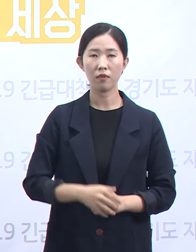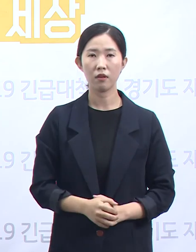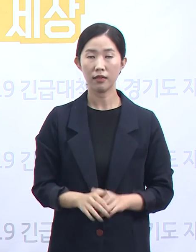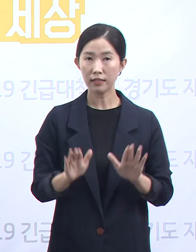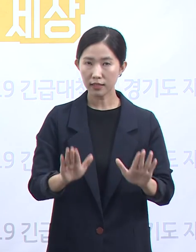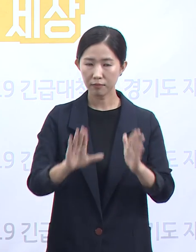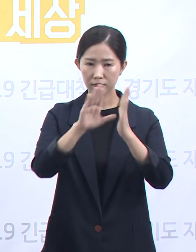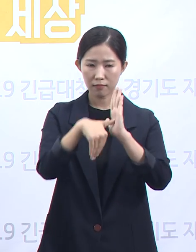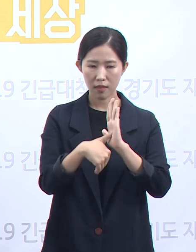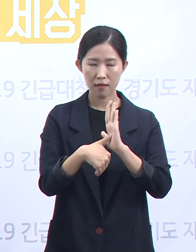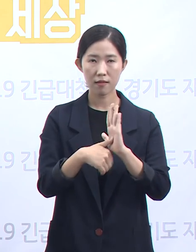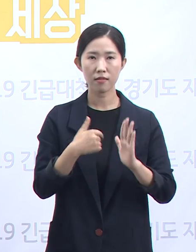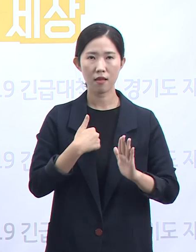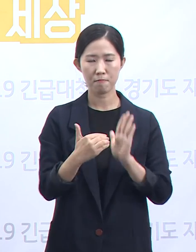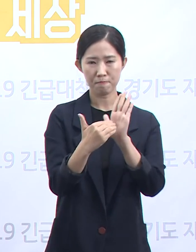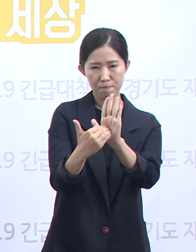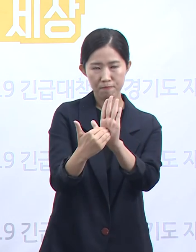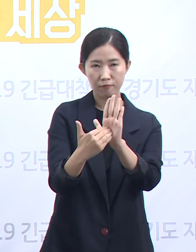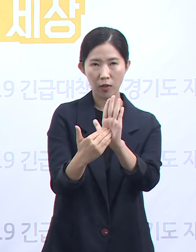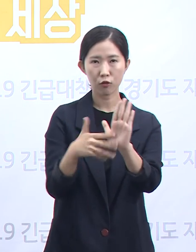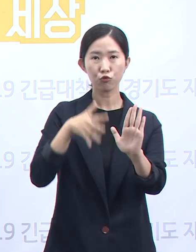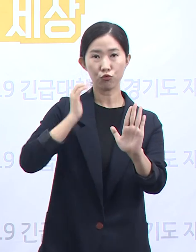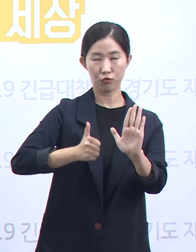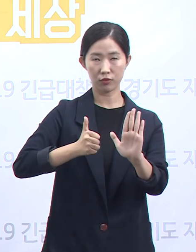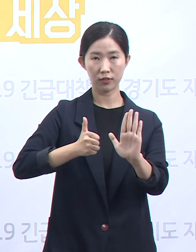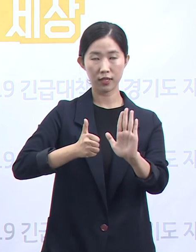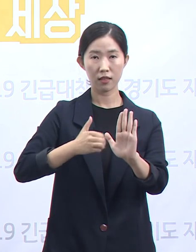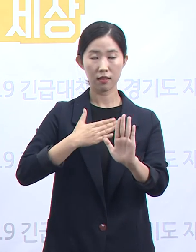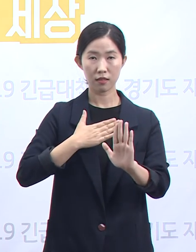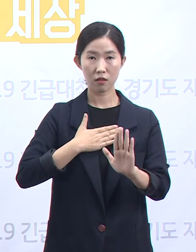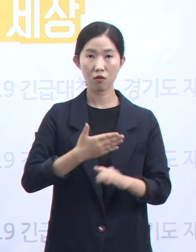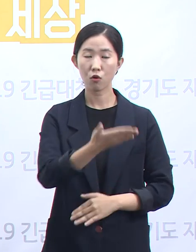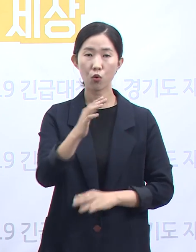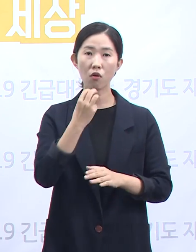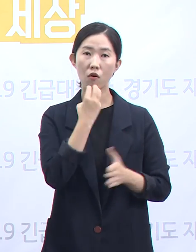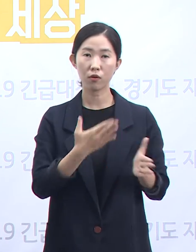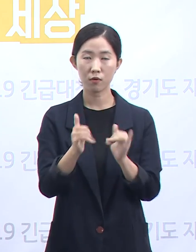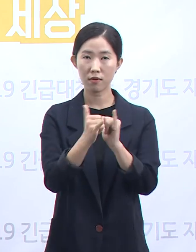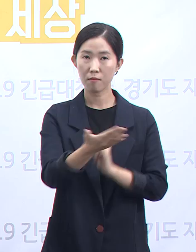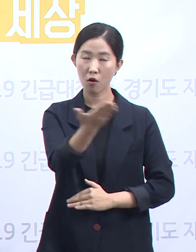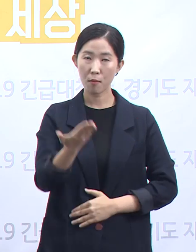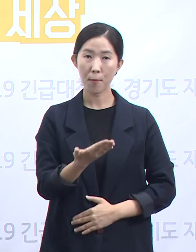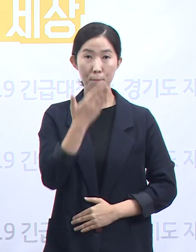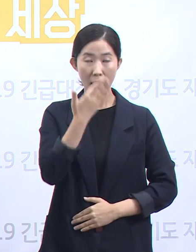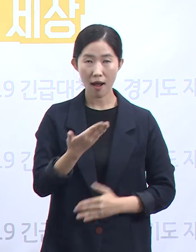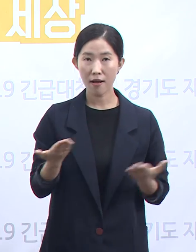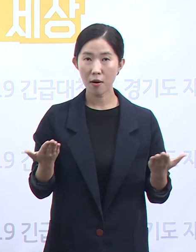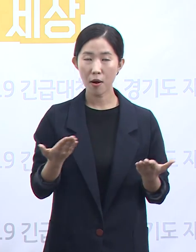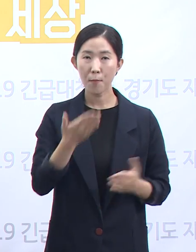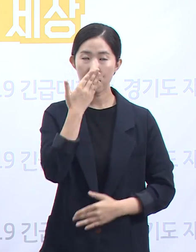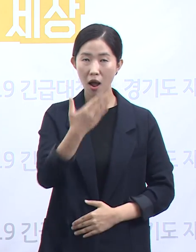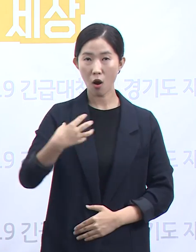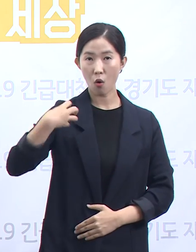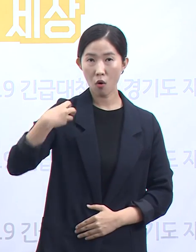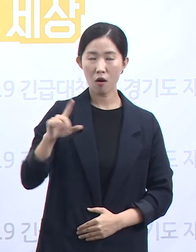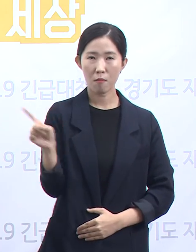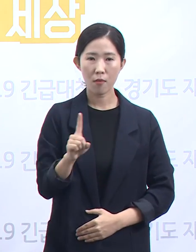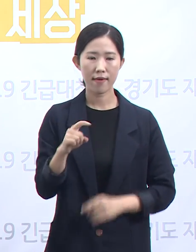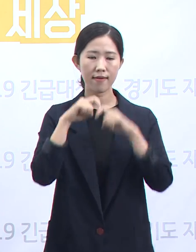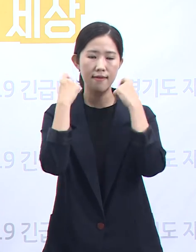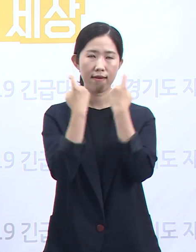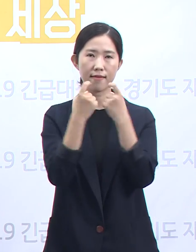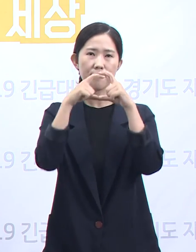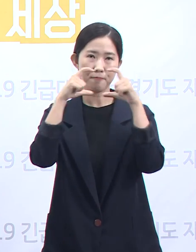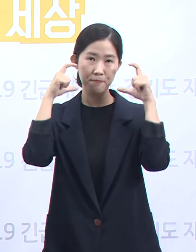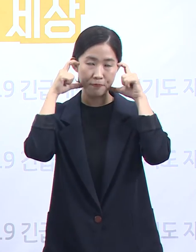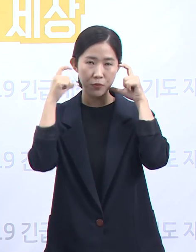방역의 주체로서 도민께서 해주실 수 있는 일은 마스크 착용 등 개인 위생수칙 준수 그리고 지속적인